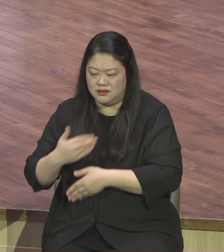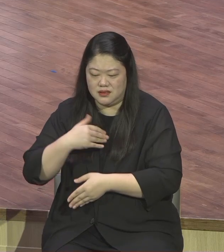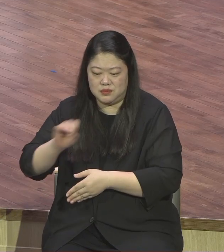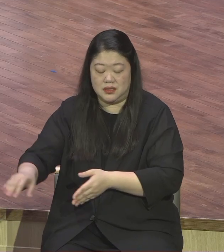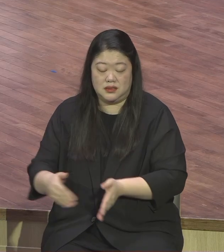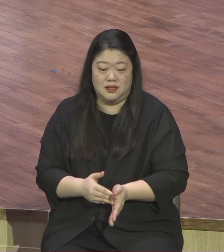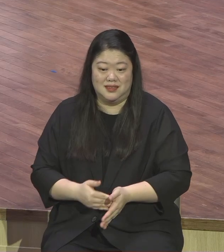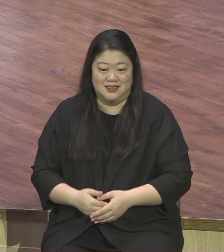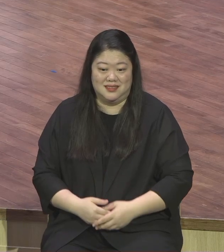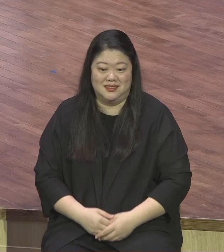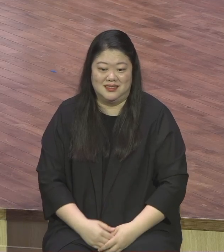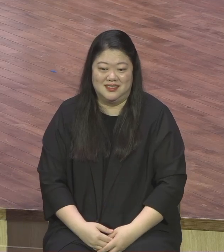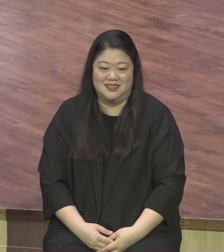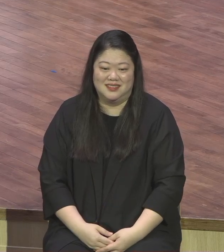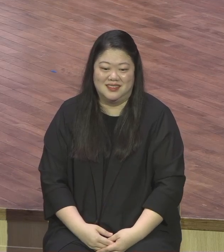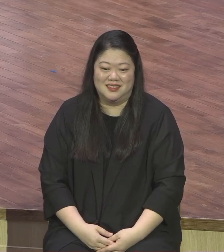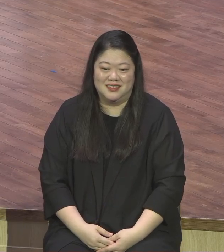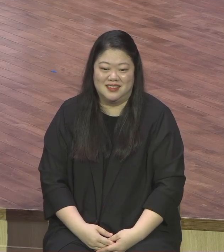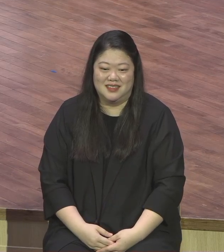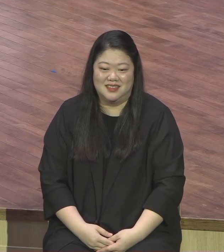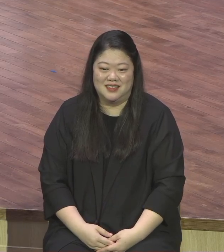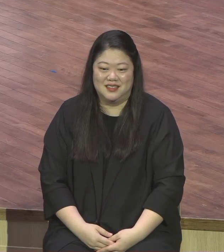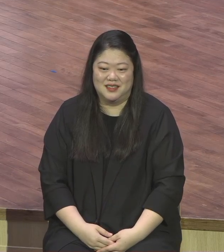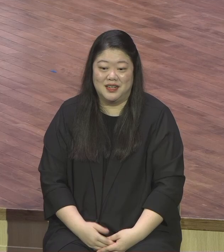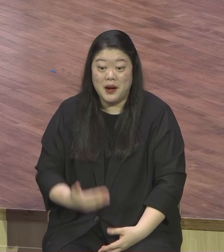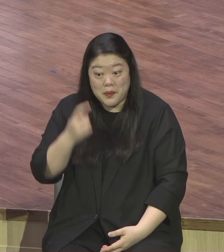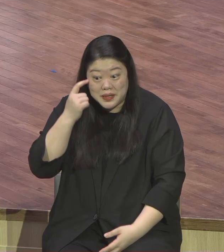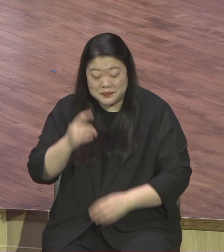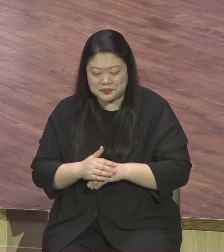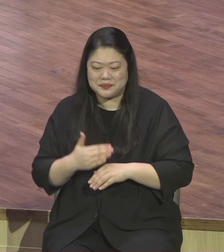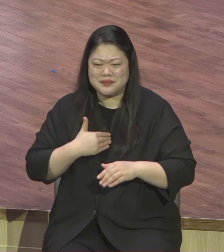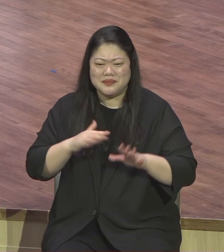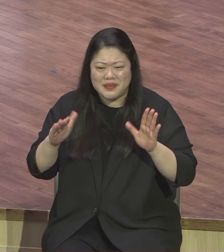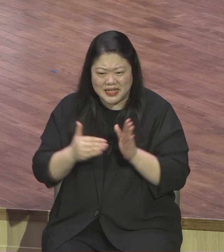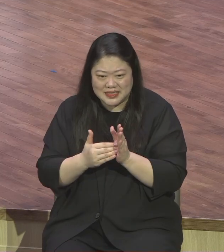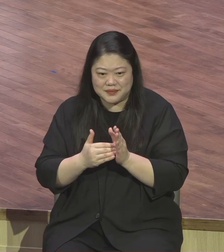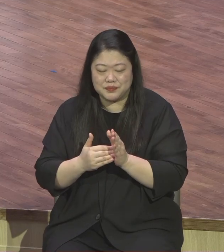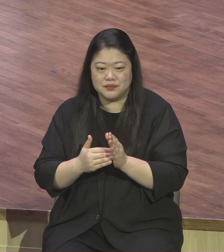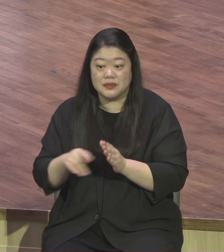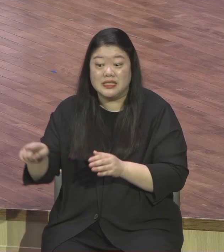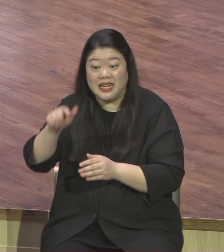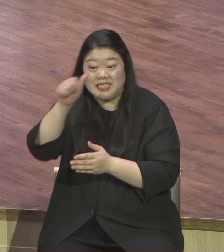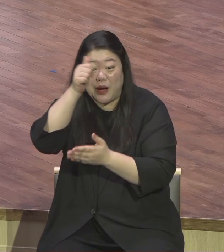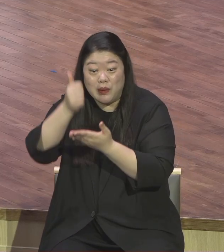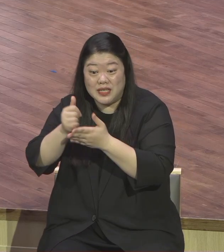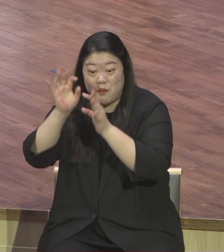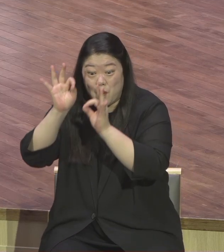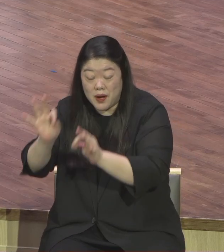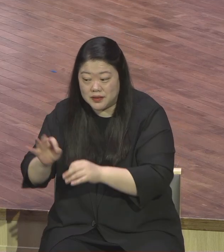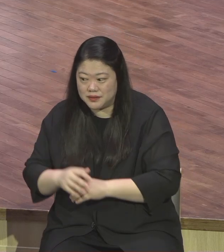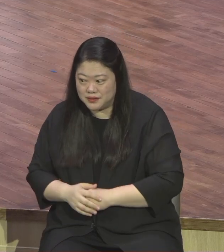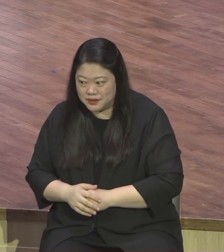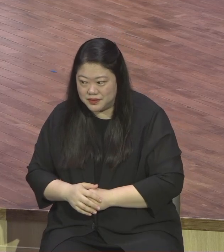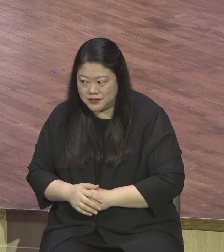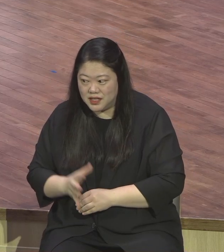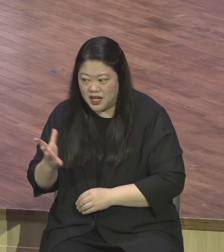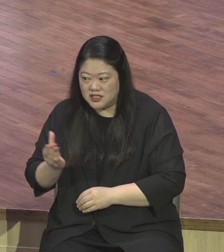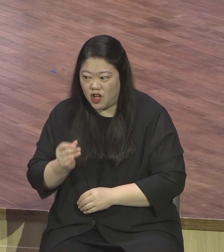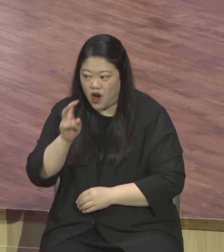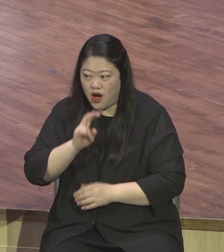왜냐 가만히 분석을 해보니까 교사 한 적도 없고 구역자 한 적도 없고 찬양대 한 적도 없고 교회 기관이